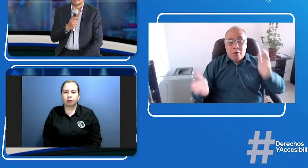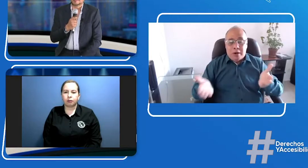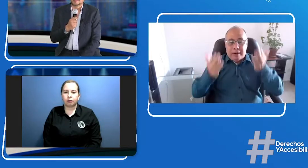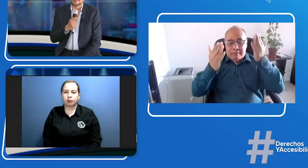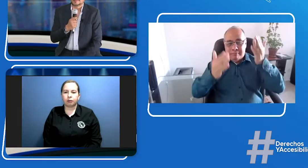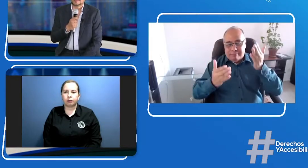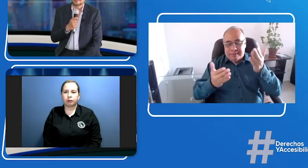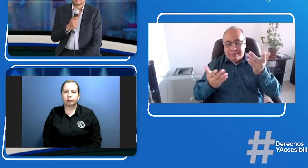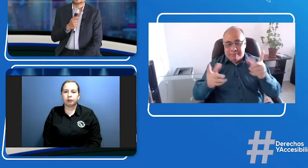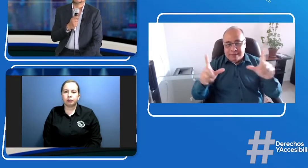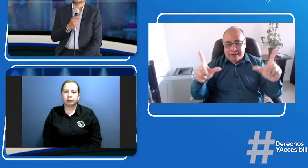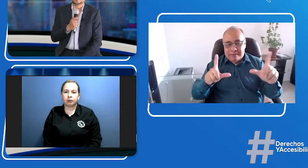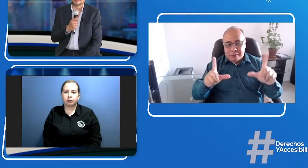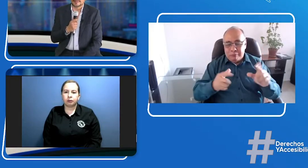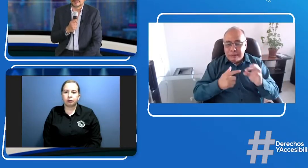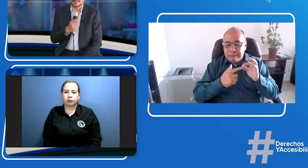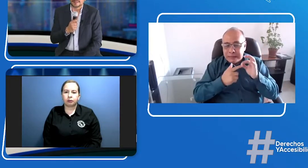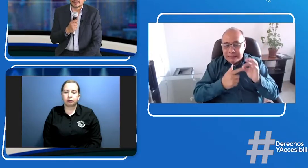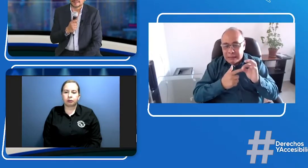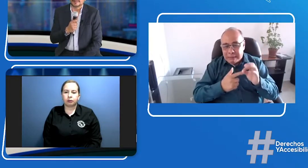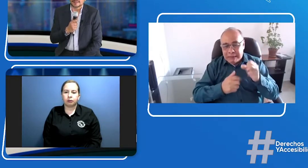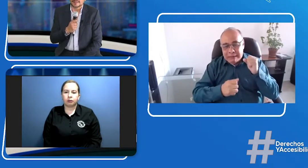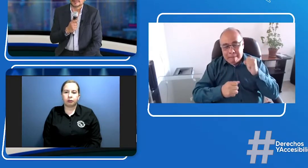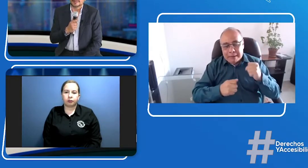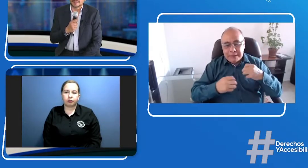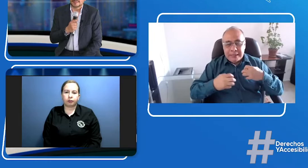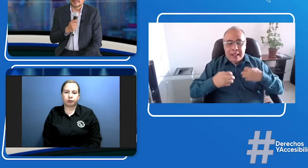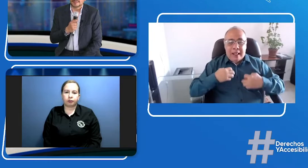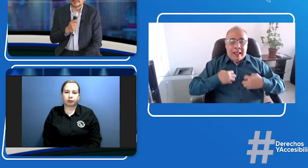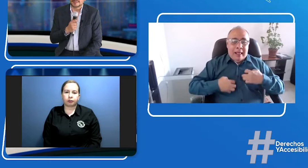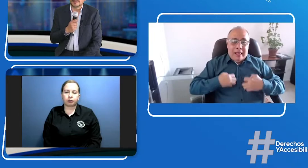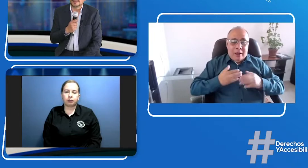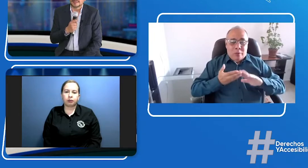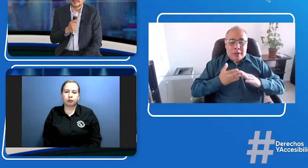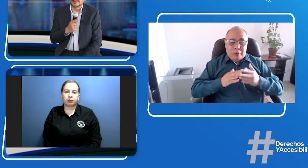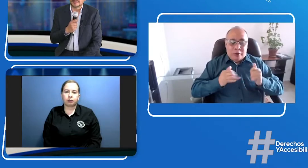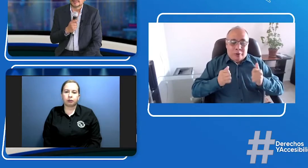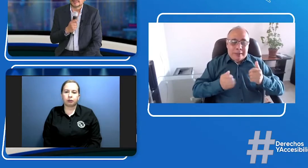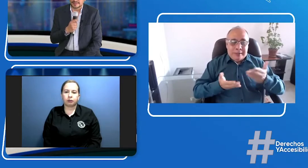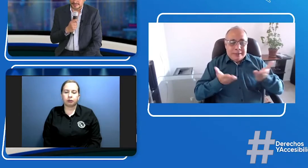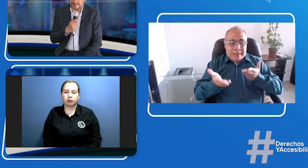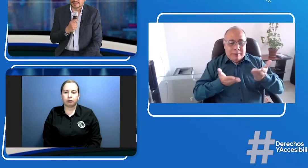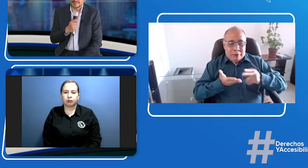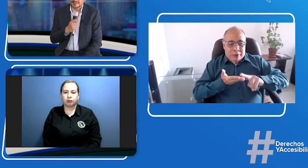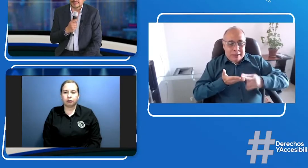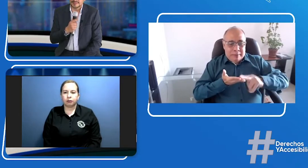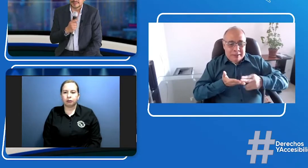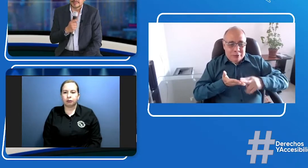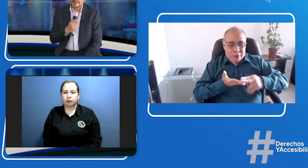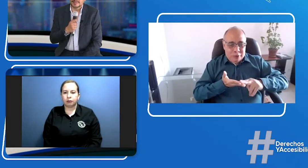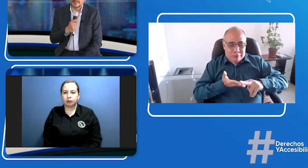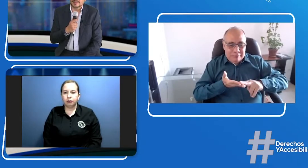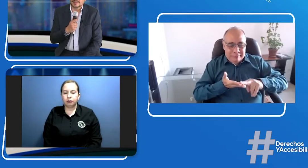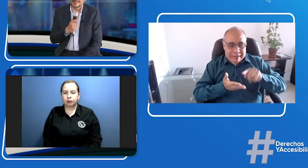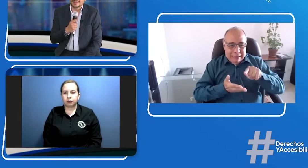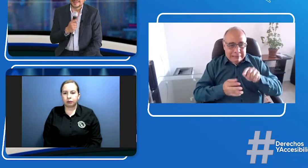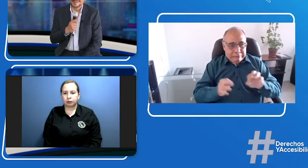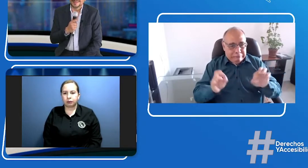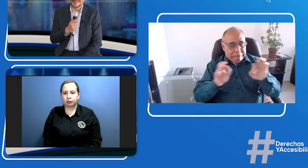sorda está pidiendo en frente a las mejoras que se requieren en la televisión abierta y privada, ¿no? Sobre